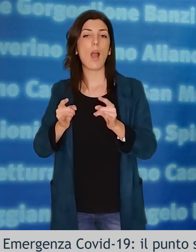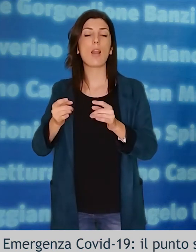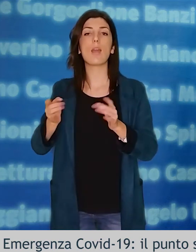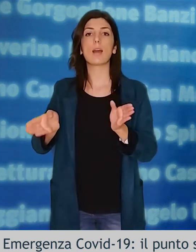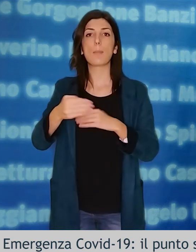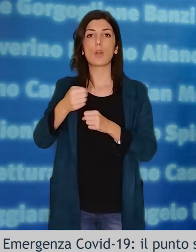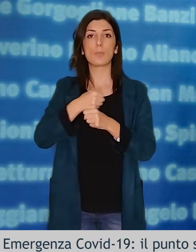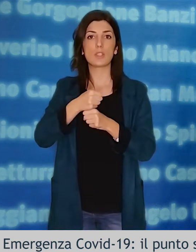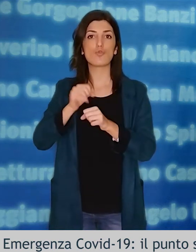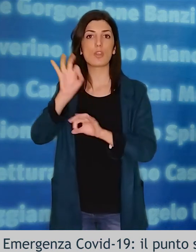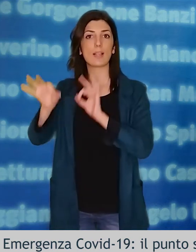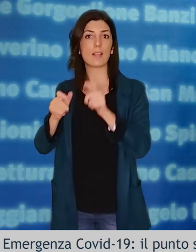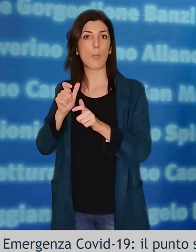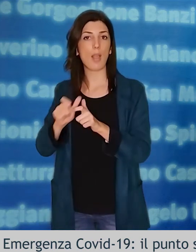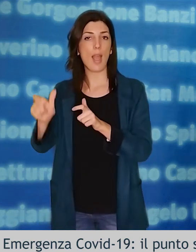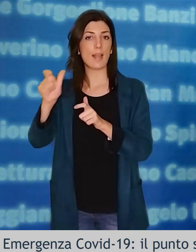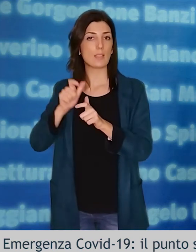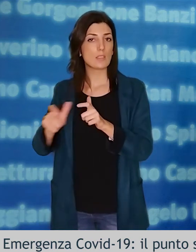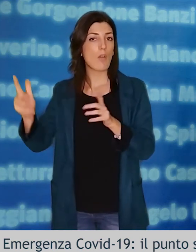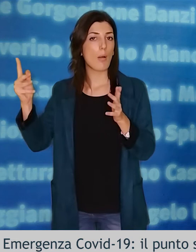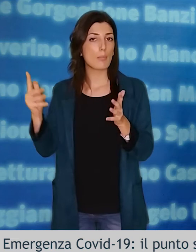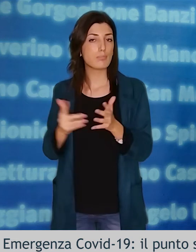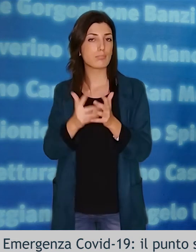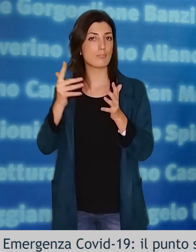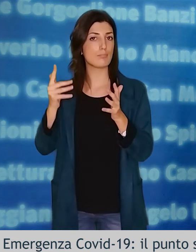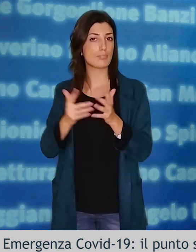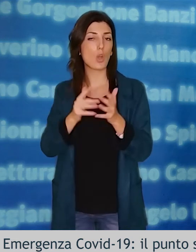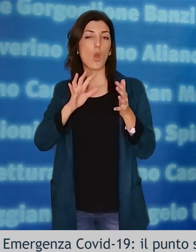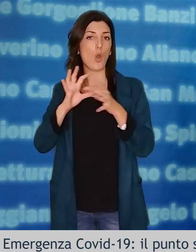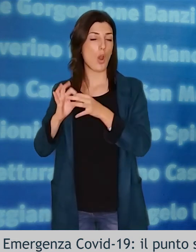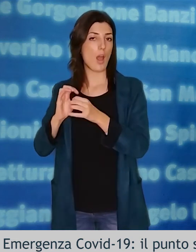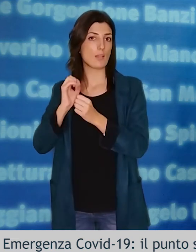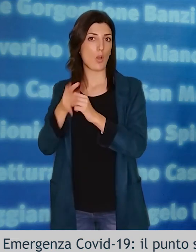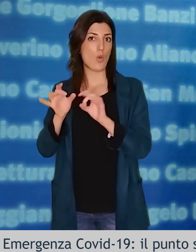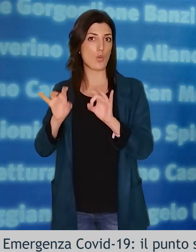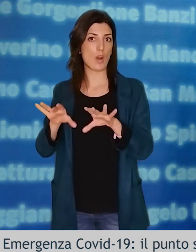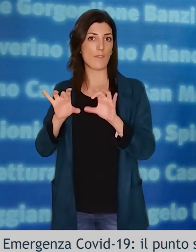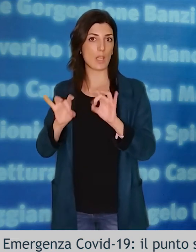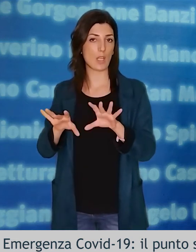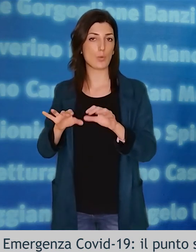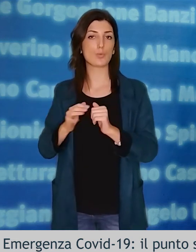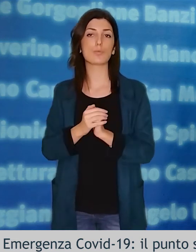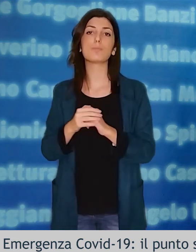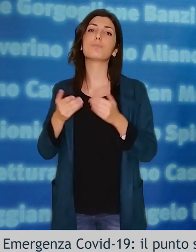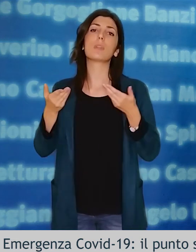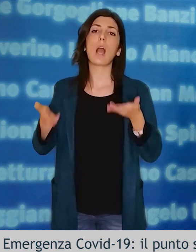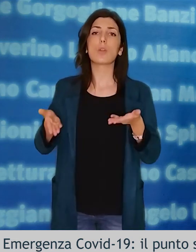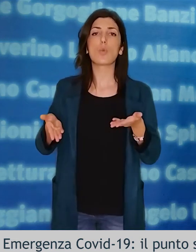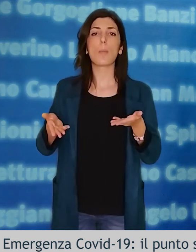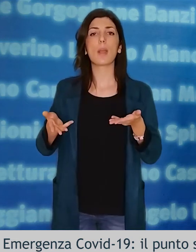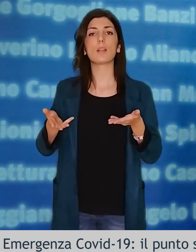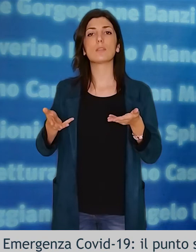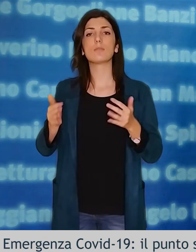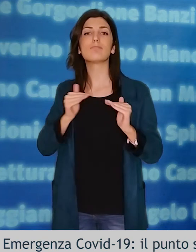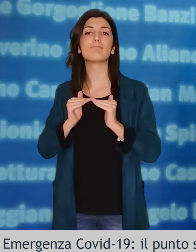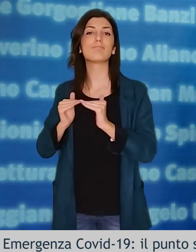medicina e di terapia intensiva degli ospedali Covid dedicati della Regione rimane al momento